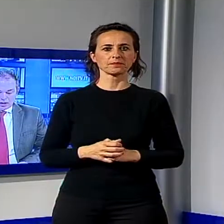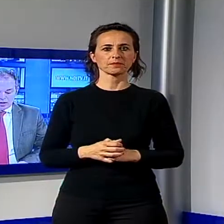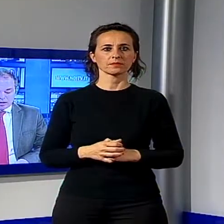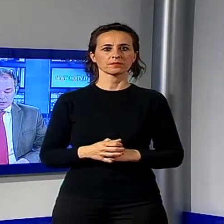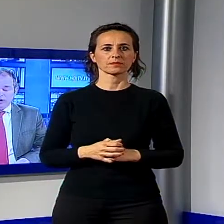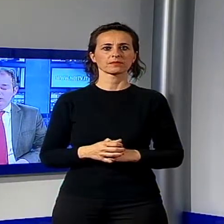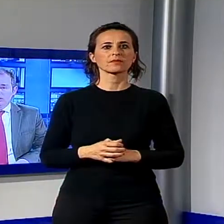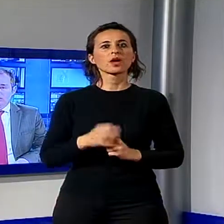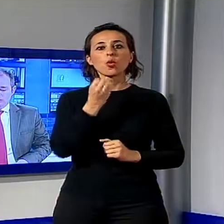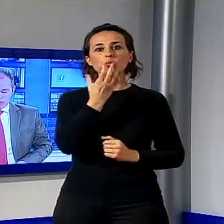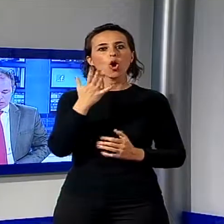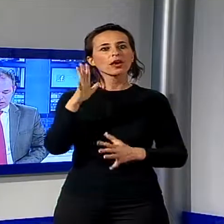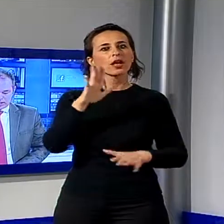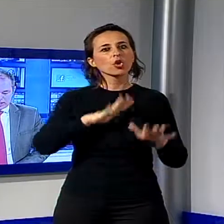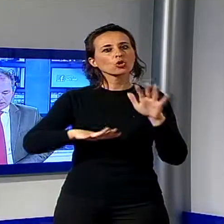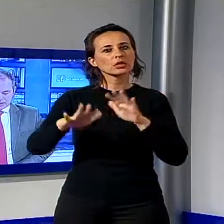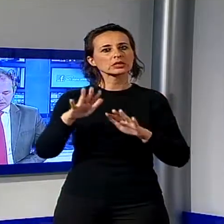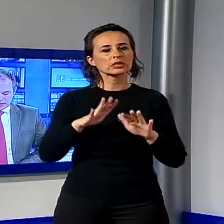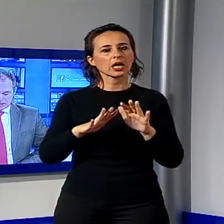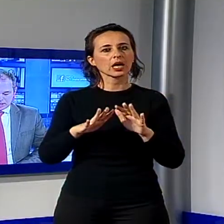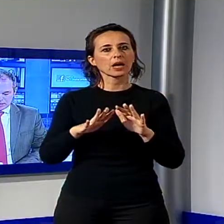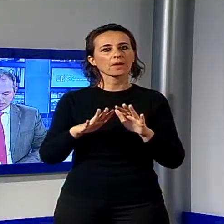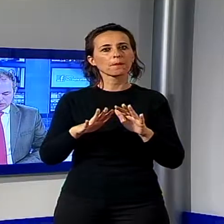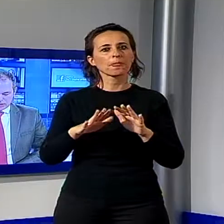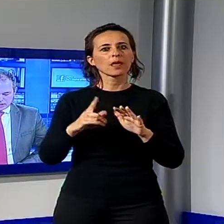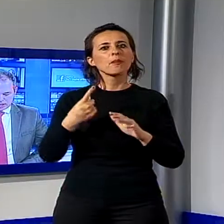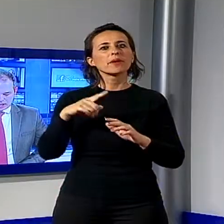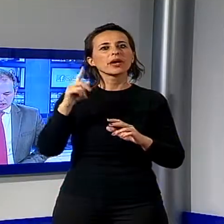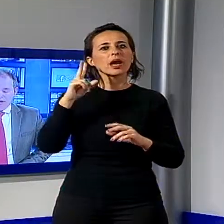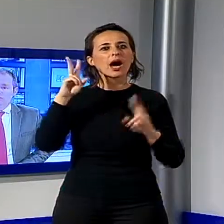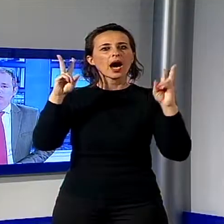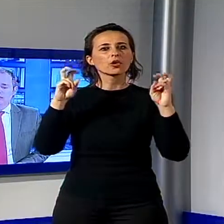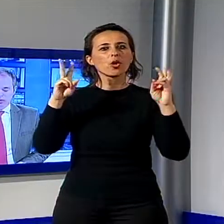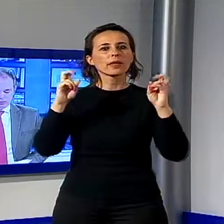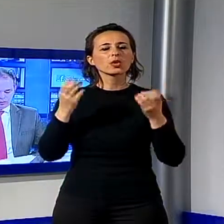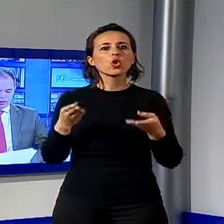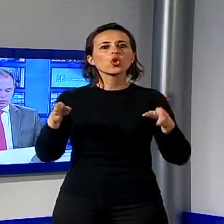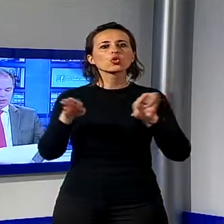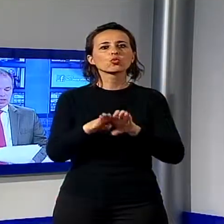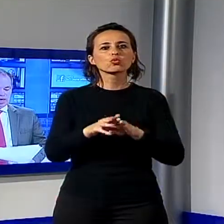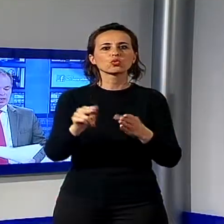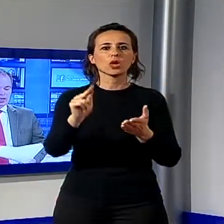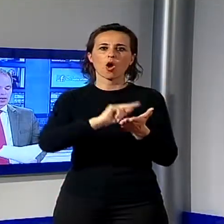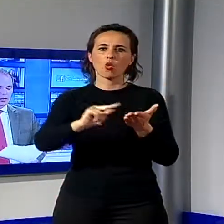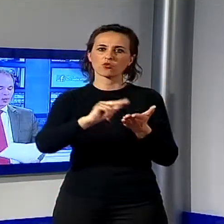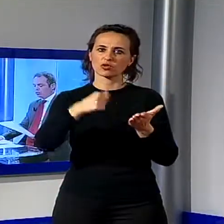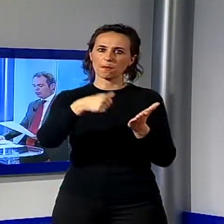Buone notizie sul fronte della questione della chiusura degli uffici postali. Comuni